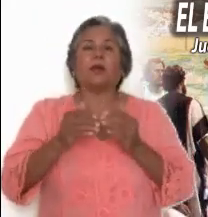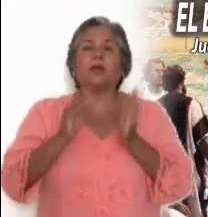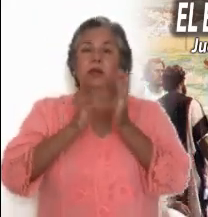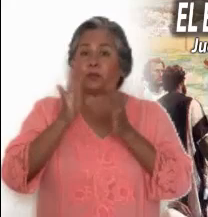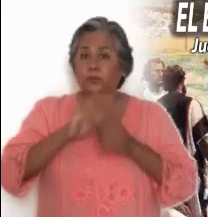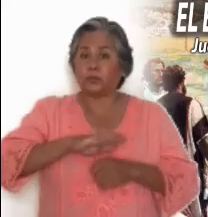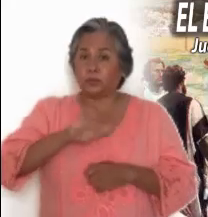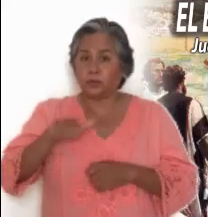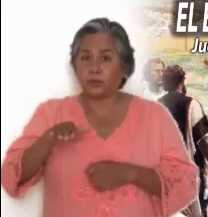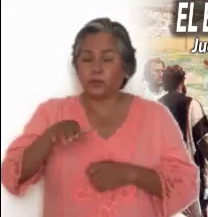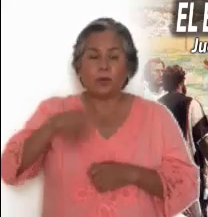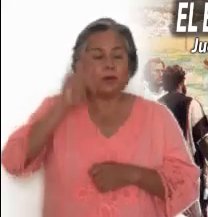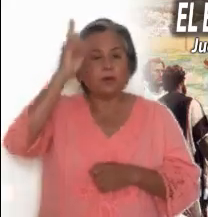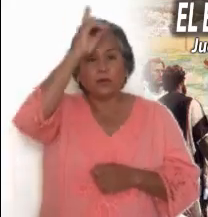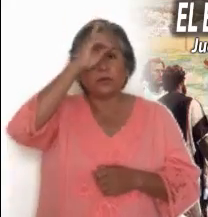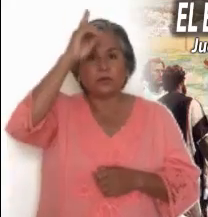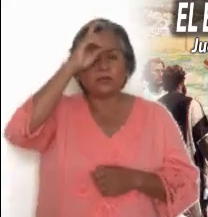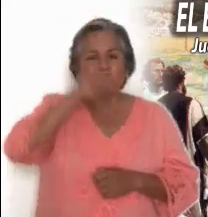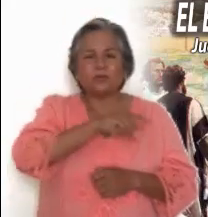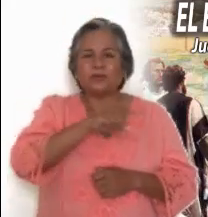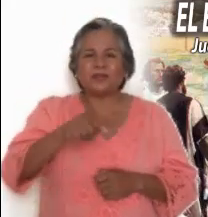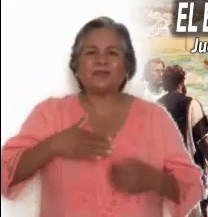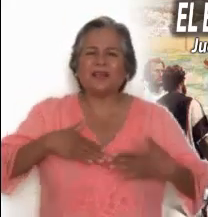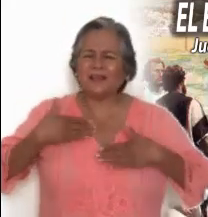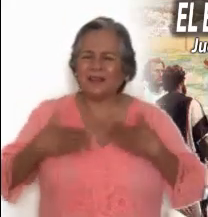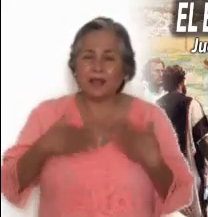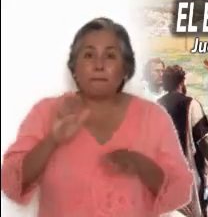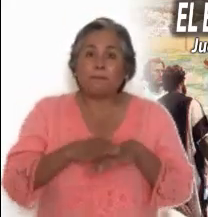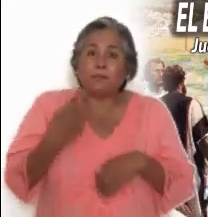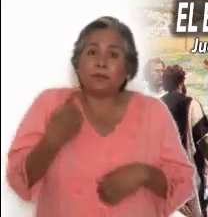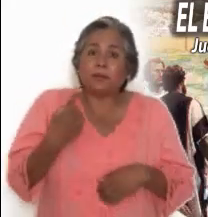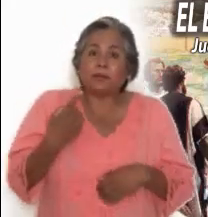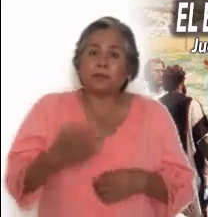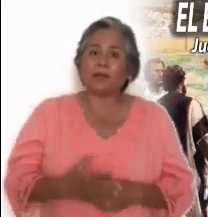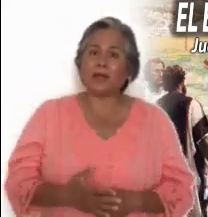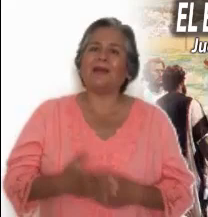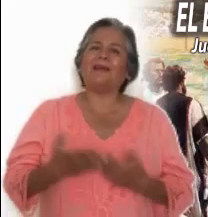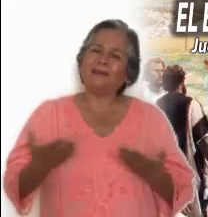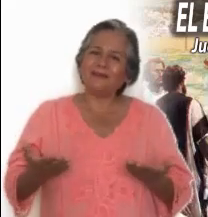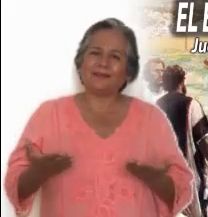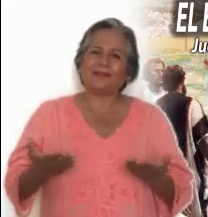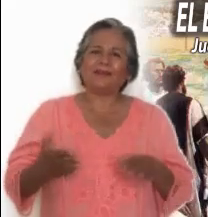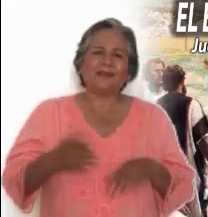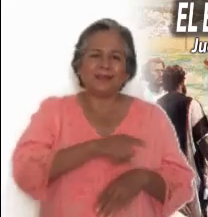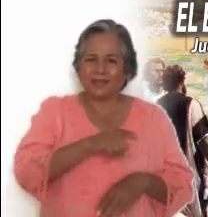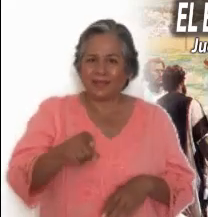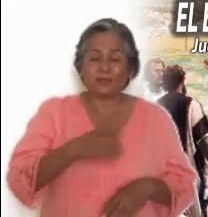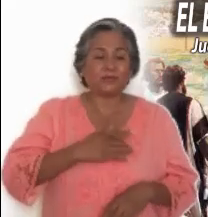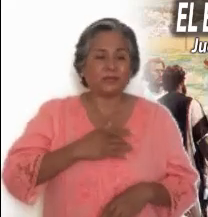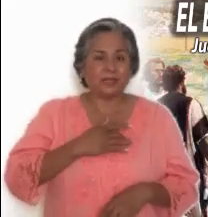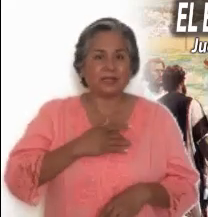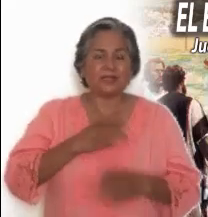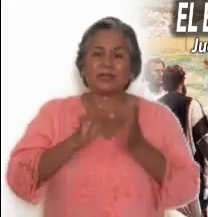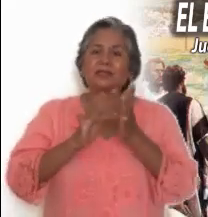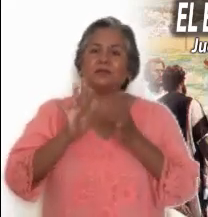el gozo y la felicidad que muestran los apóstoles, A pesar de que Jesús ha marchado, Solo